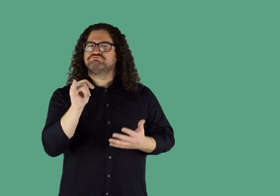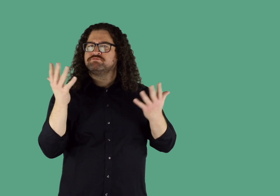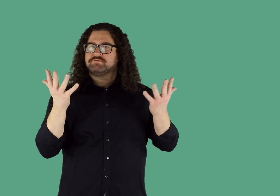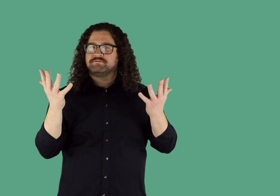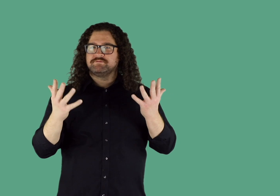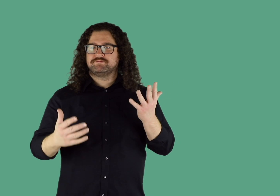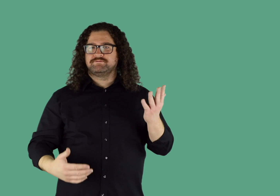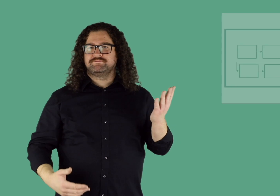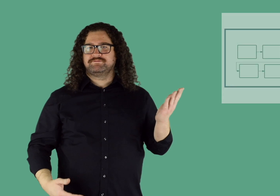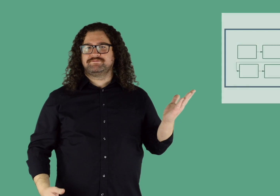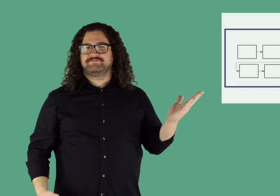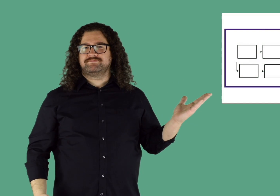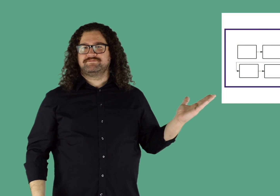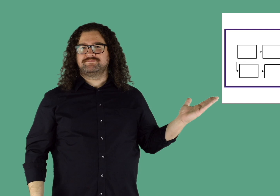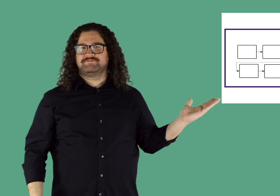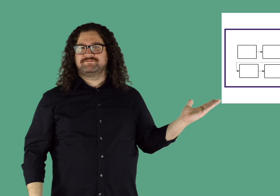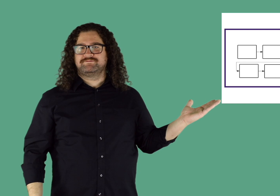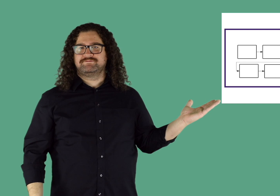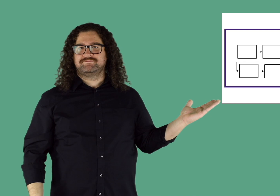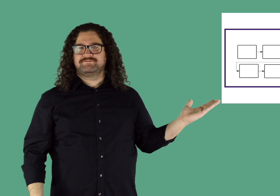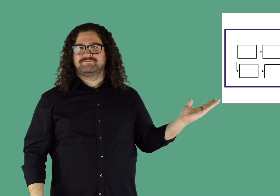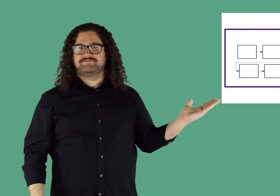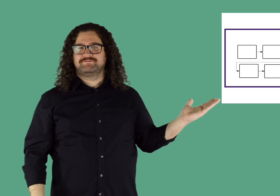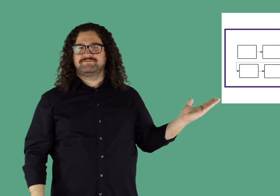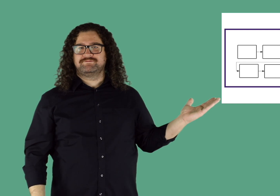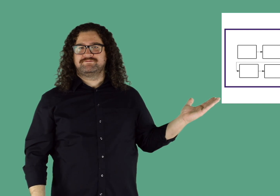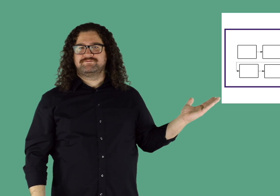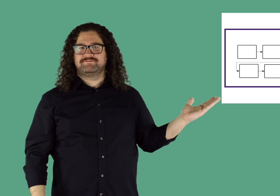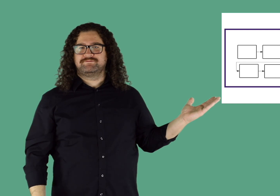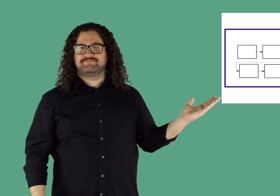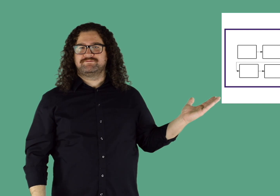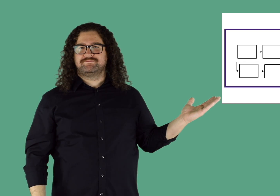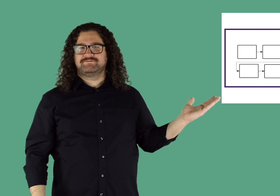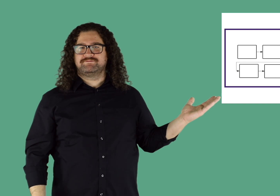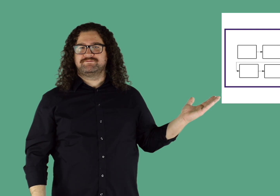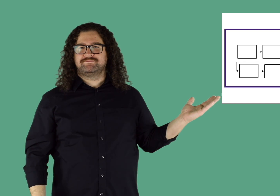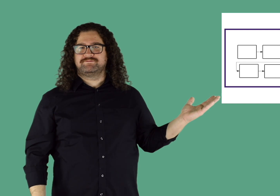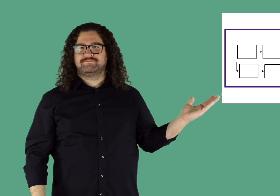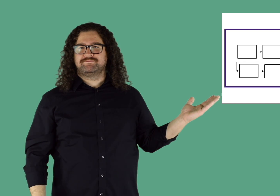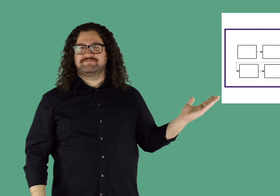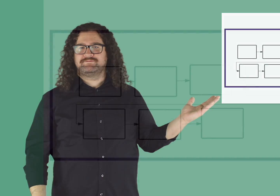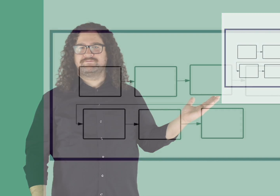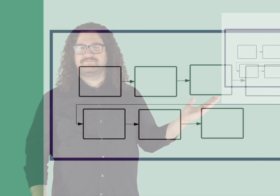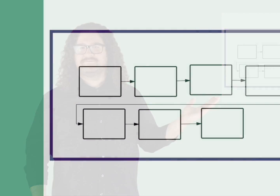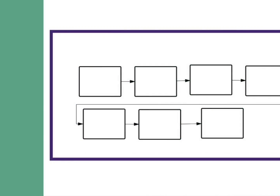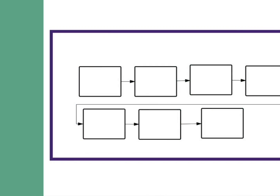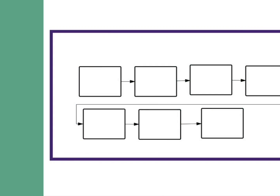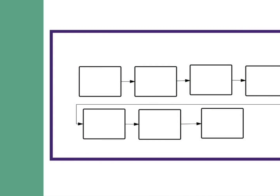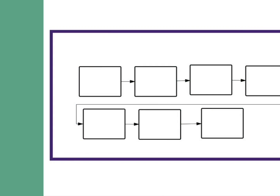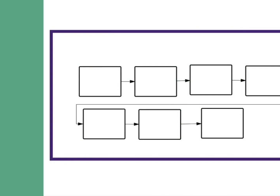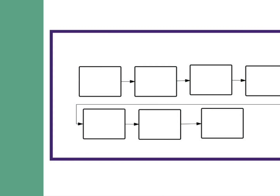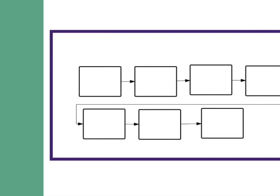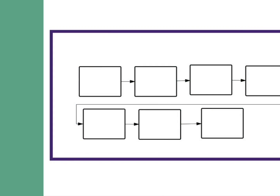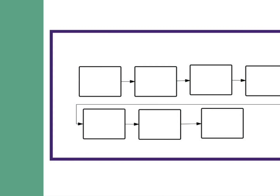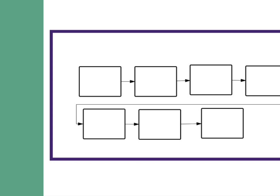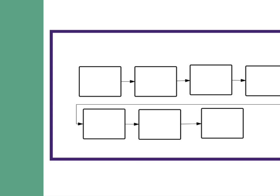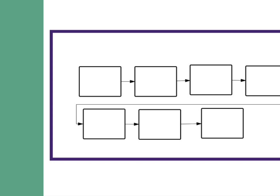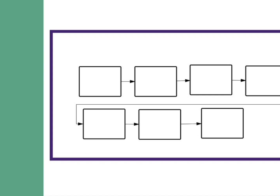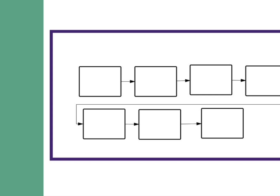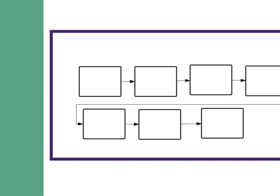Esto visualiza cosas que suceden en secuencia. Esta es nuestra seña, mapa de flujos.